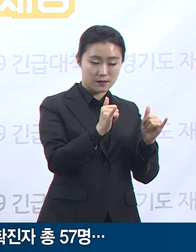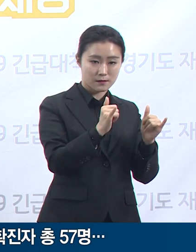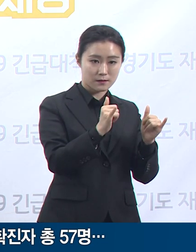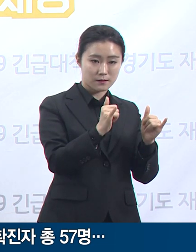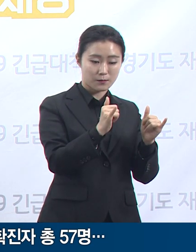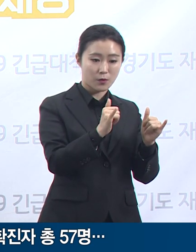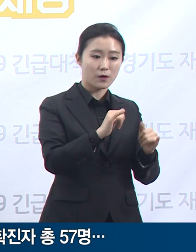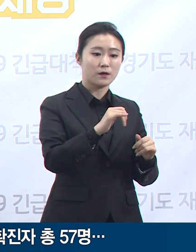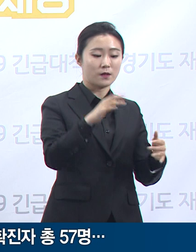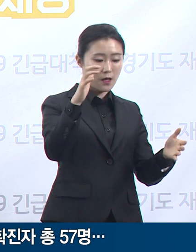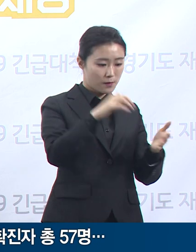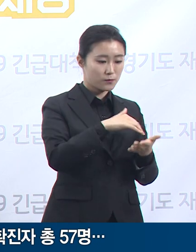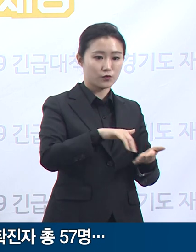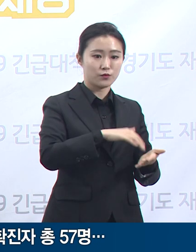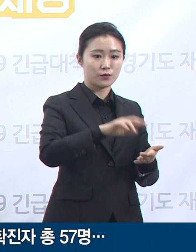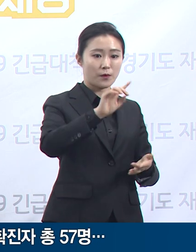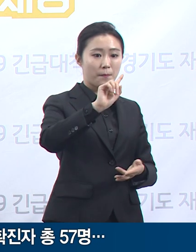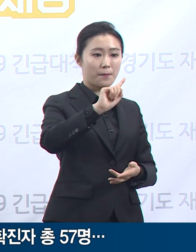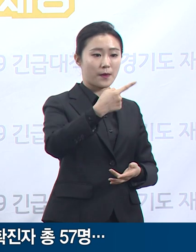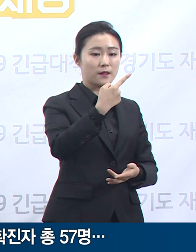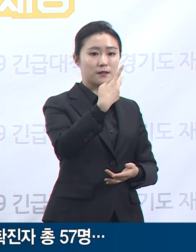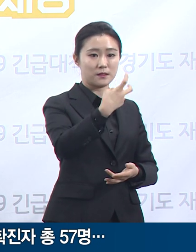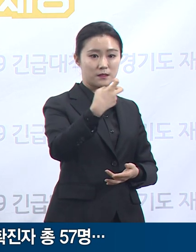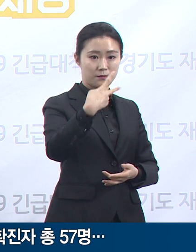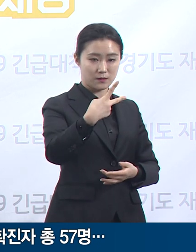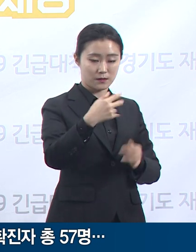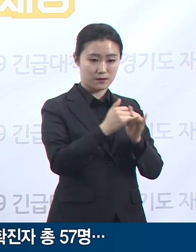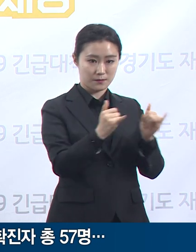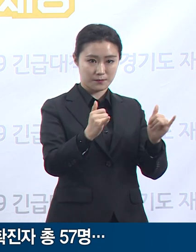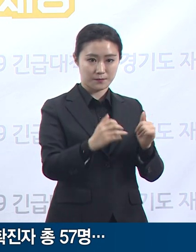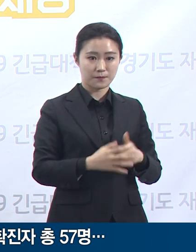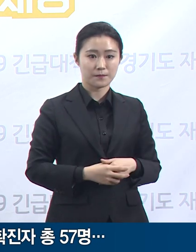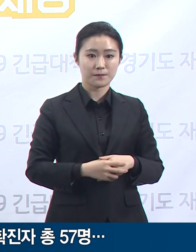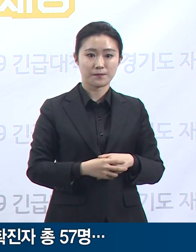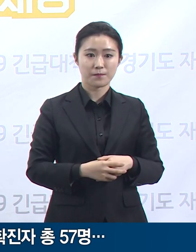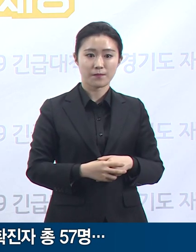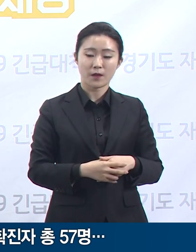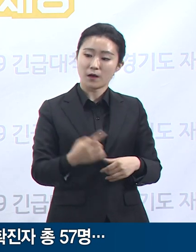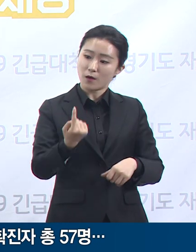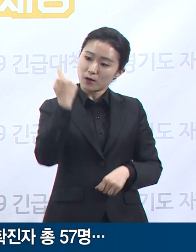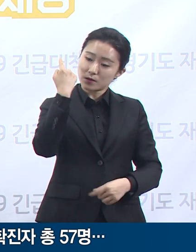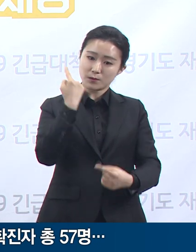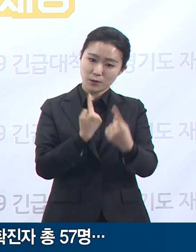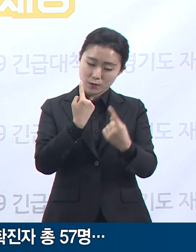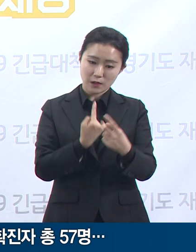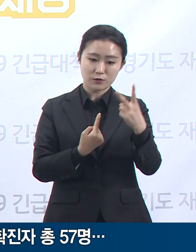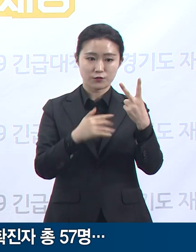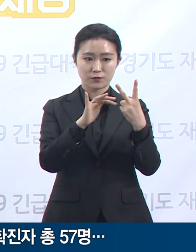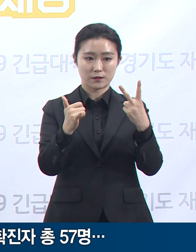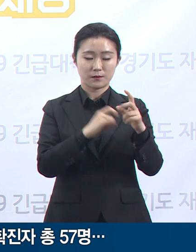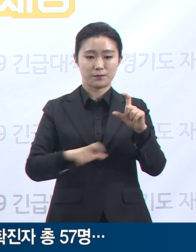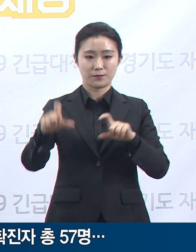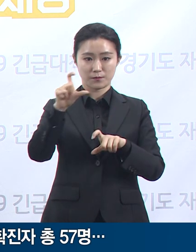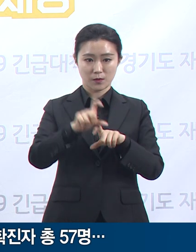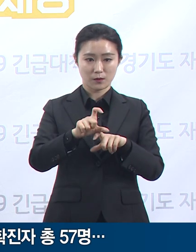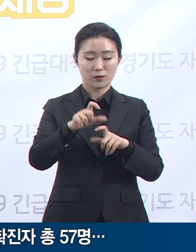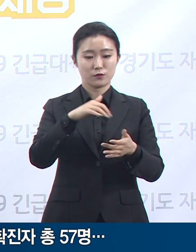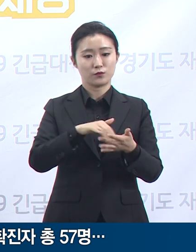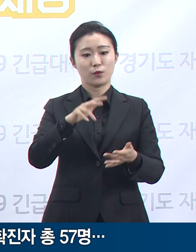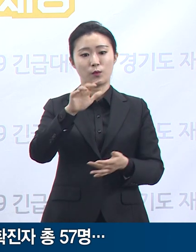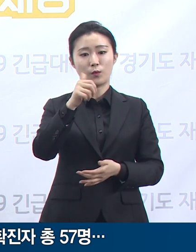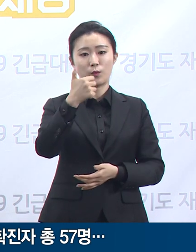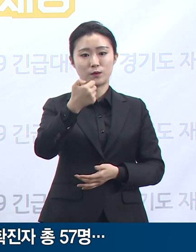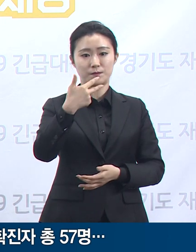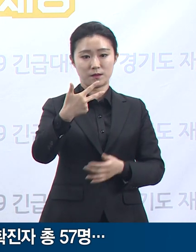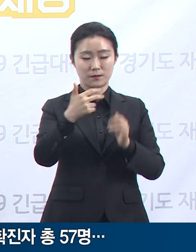122명이며, 이 중 도내 확진자는 전일 0시 대비 2명이 증가한 총 57명입니다. 신규